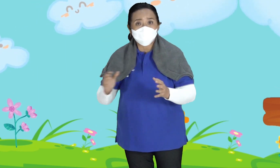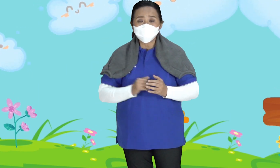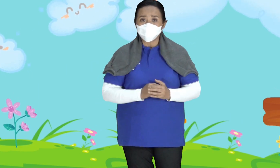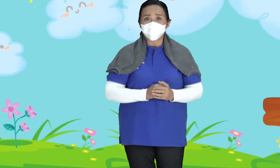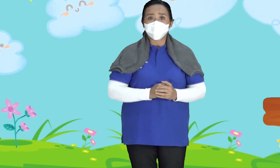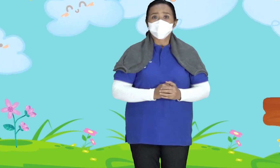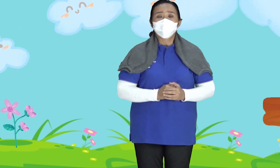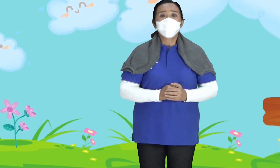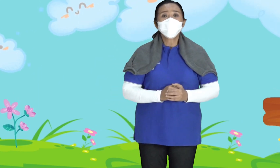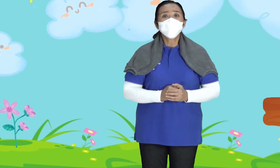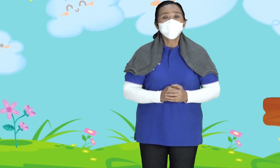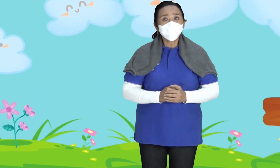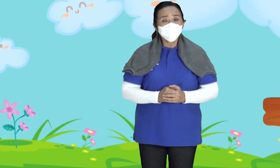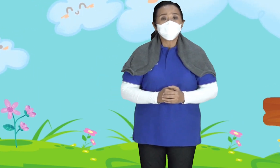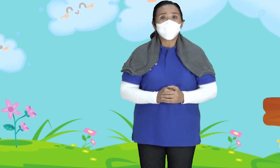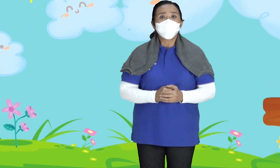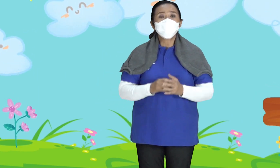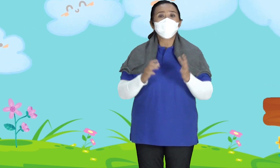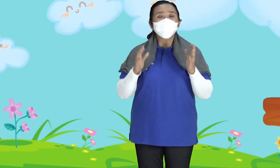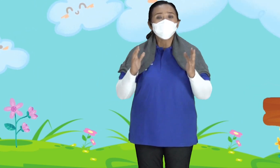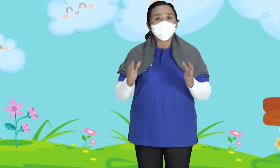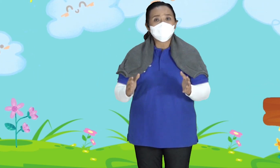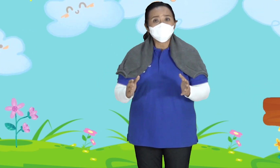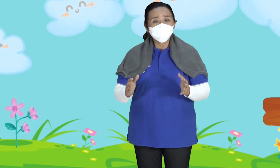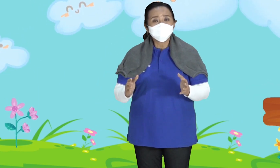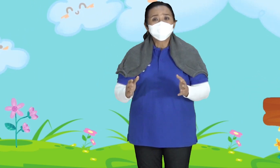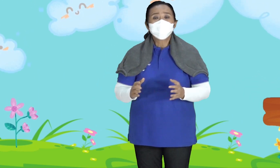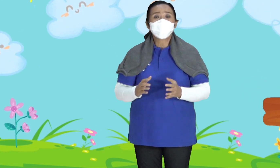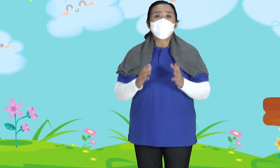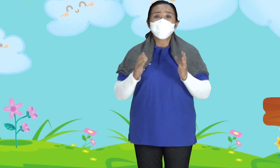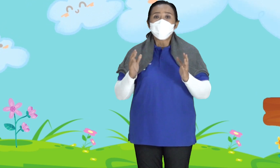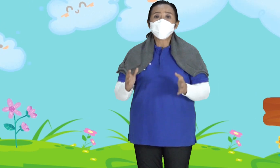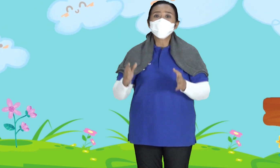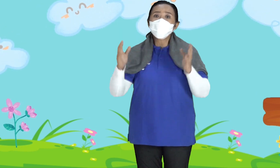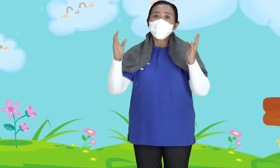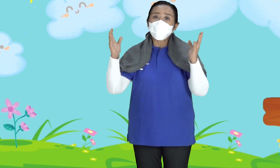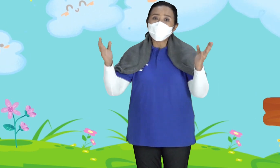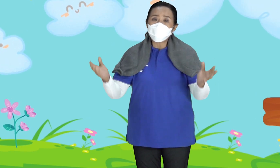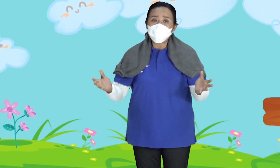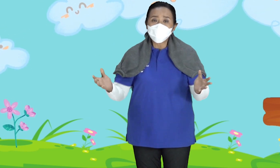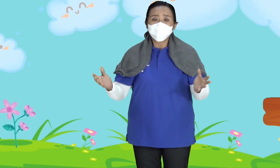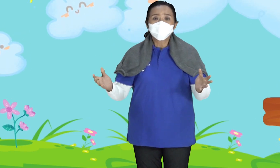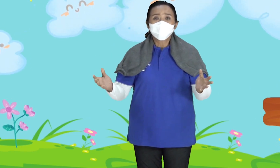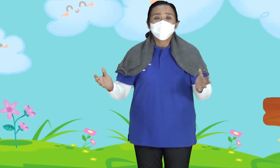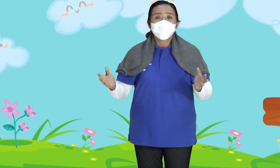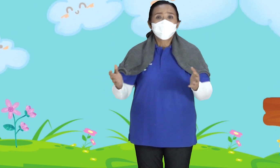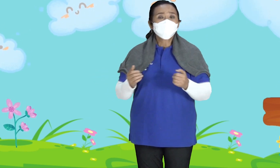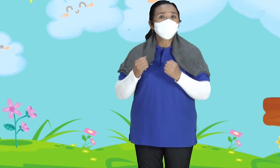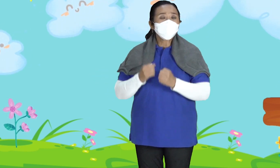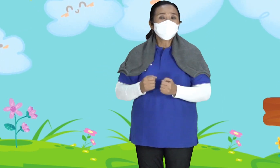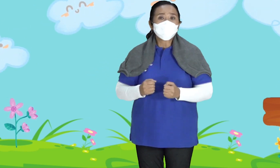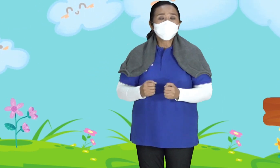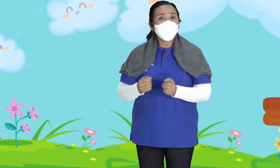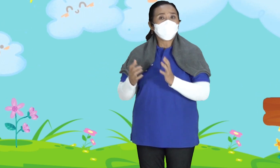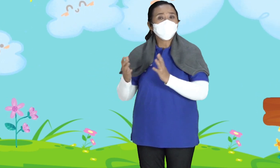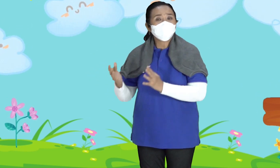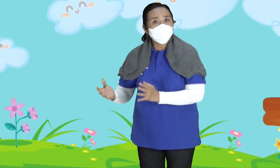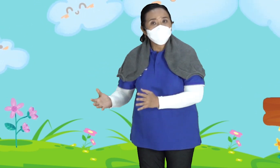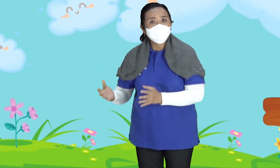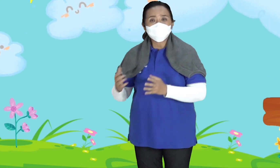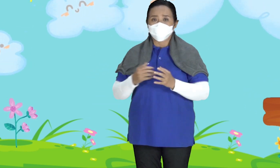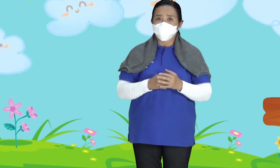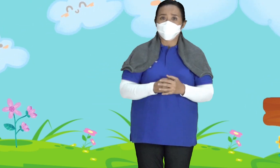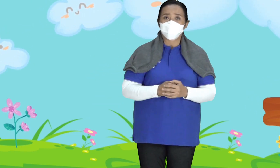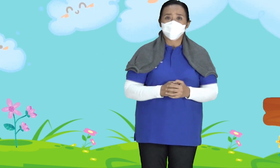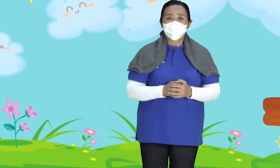Tuhan Untuk Menggantikan Pelayanan Nabi Elia Yang sebentar lagi Akan